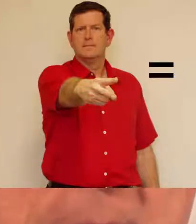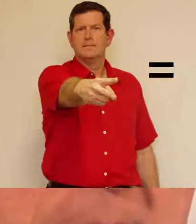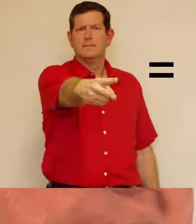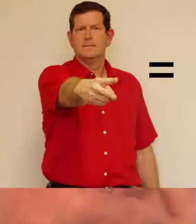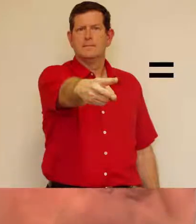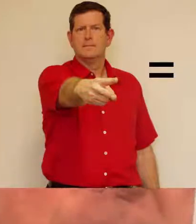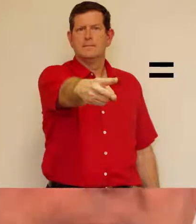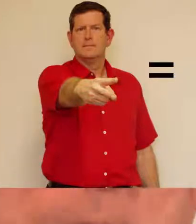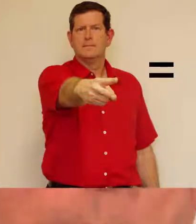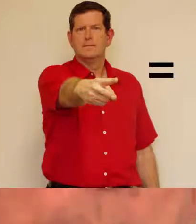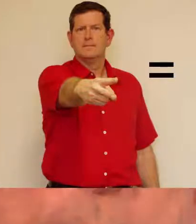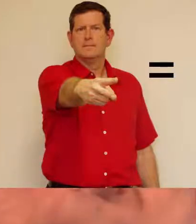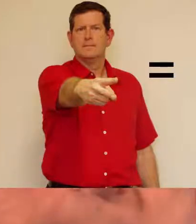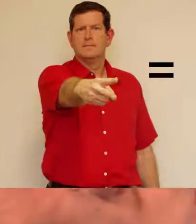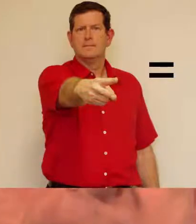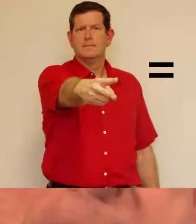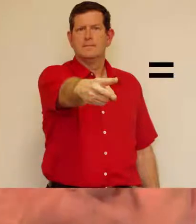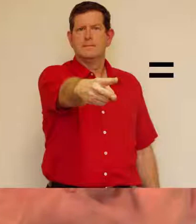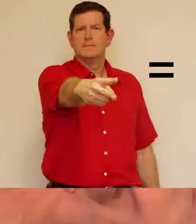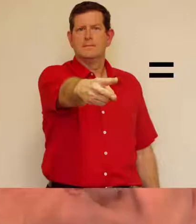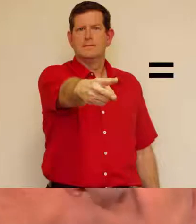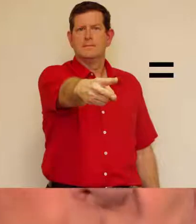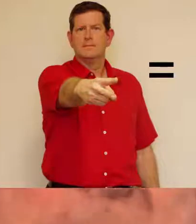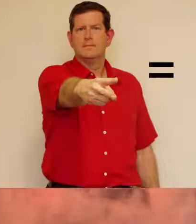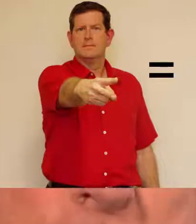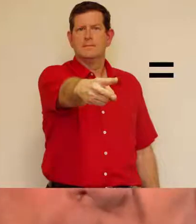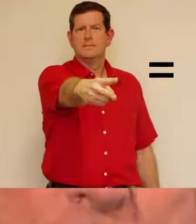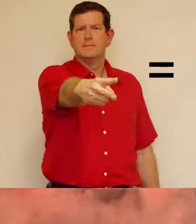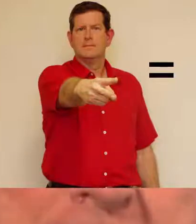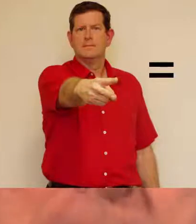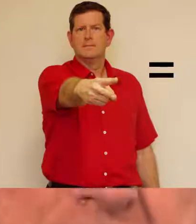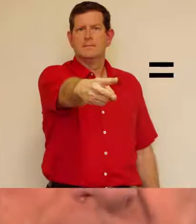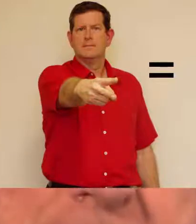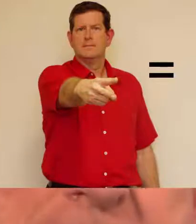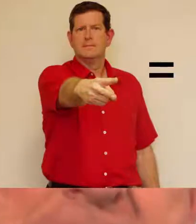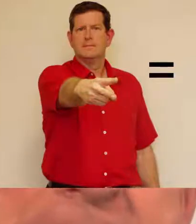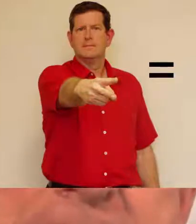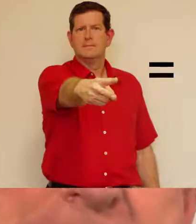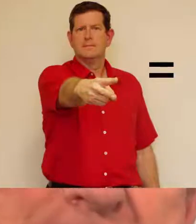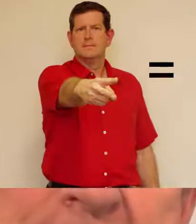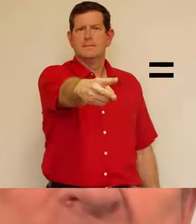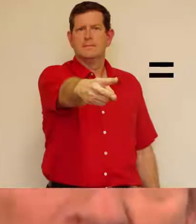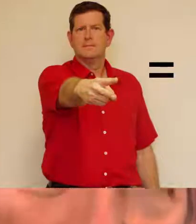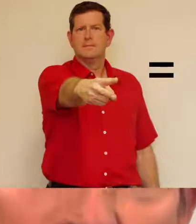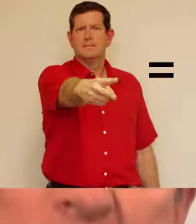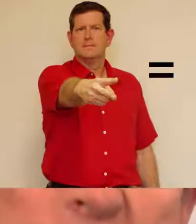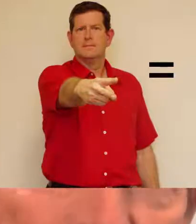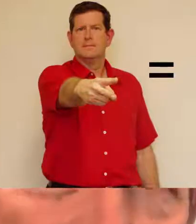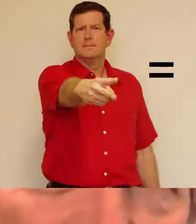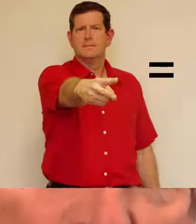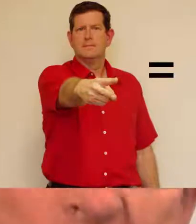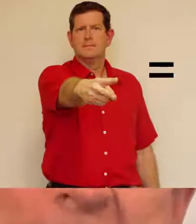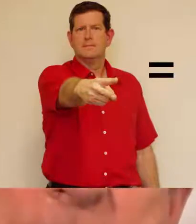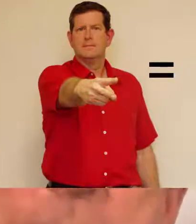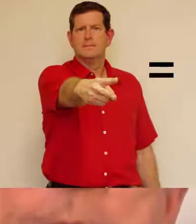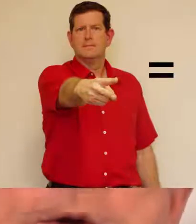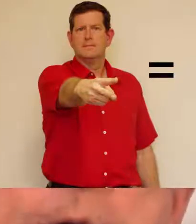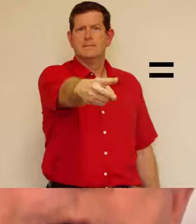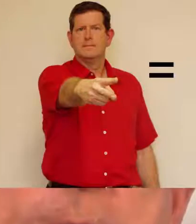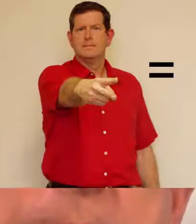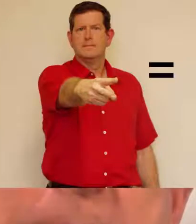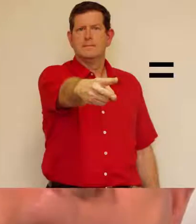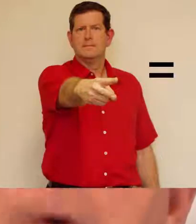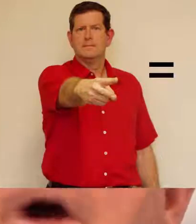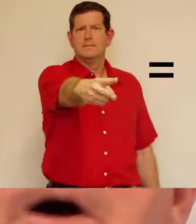très fréquemment employé. Et donc, il faut vraiment maîtriser les formes, les conjugaisons de